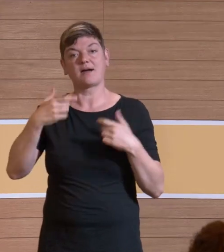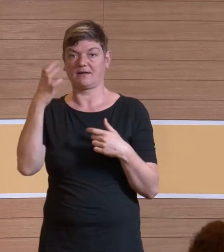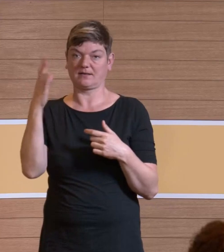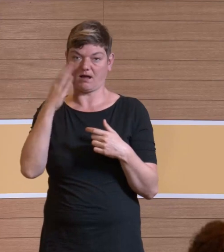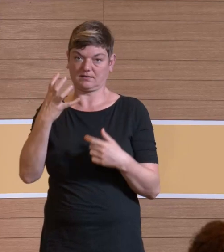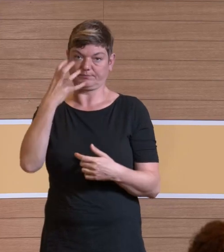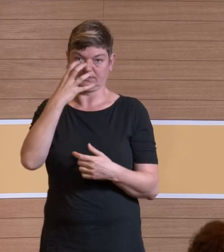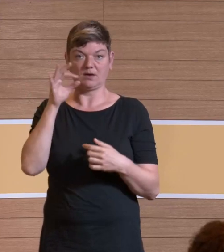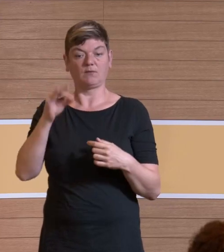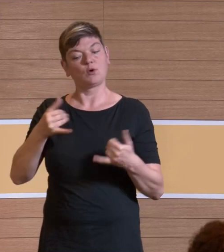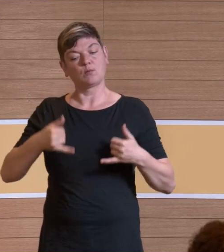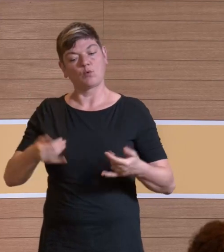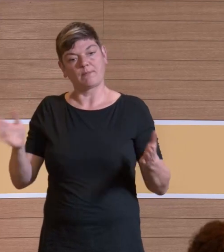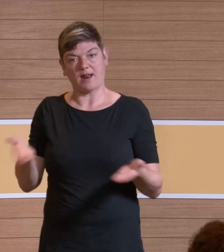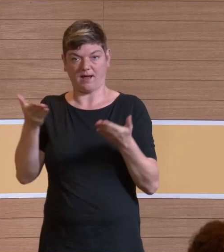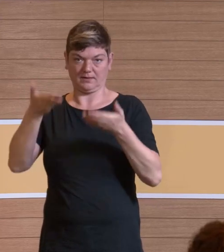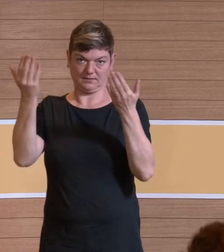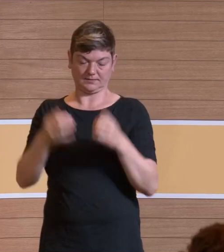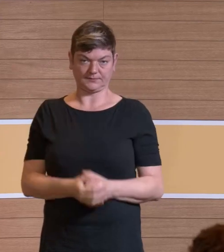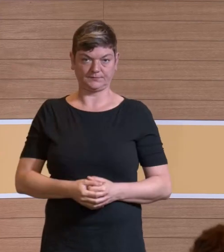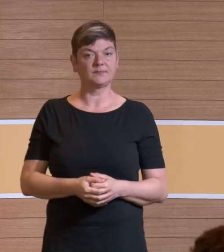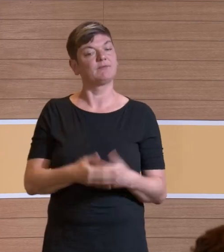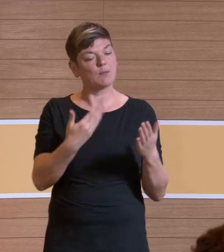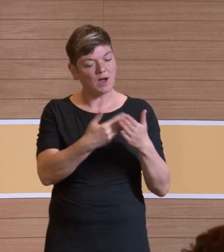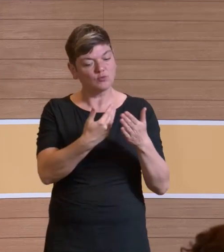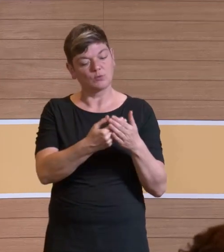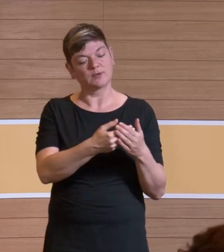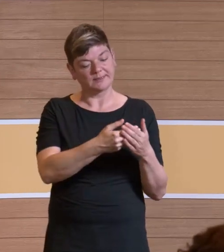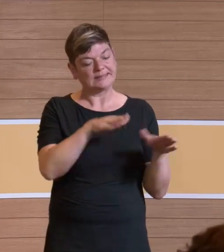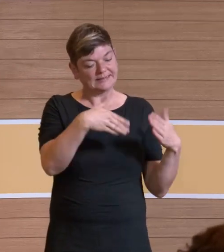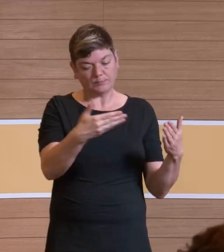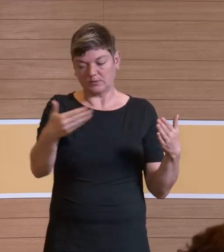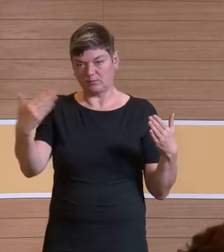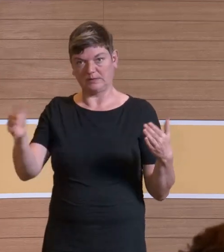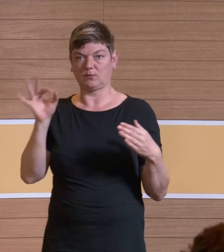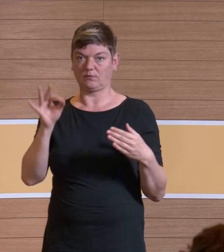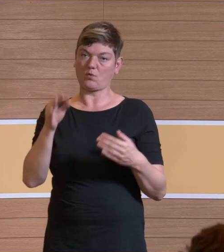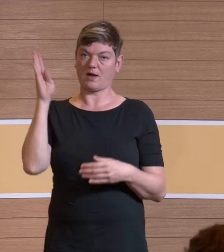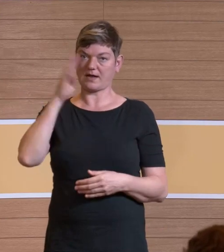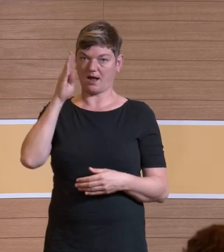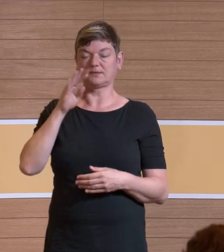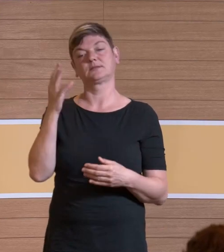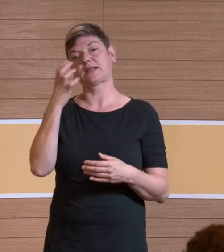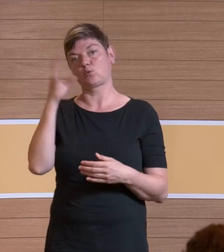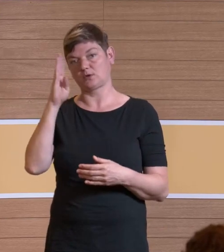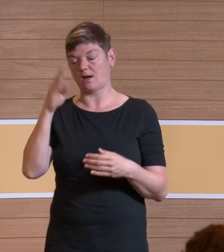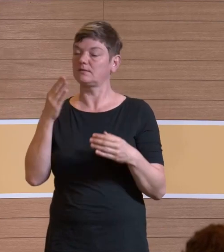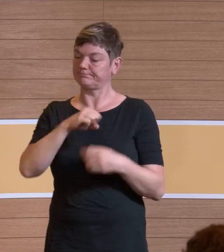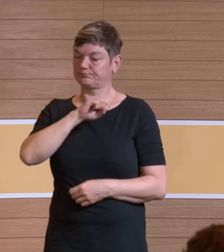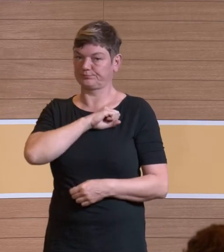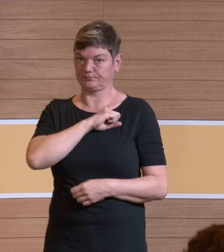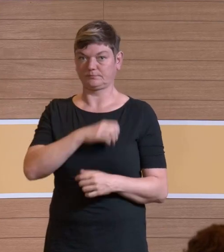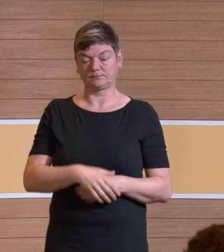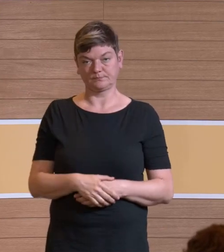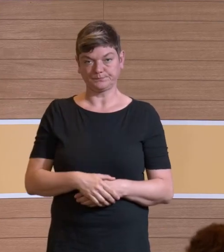für die Geburtserleichterung. Das sind alles so Möglichkeiten, wo Narkosegase zum Einsatz kommen, die für uns im